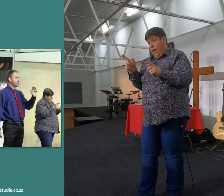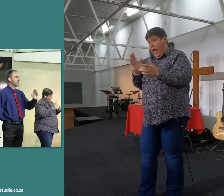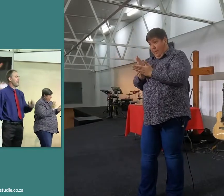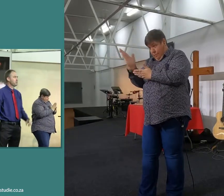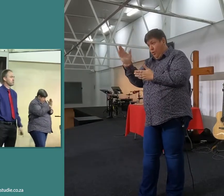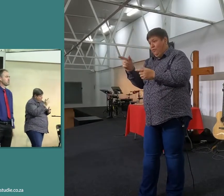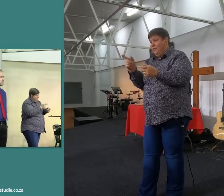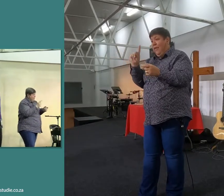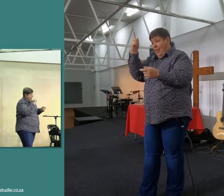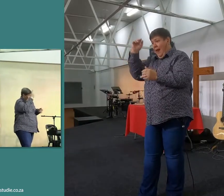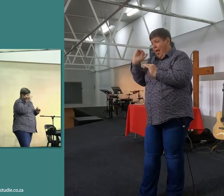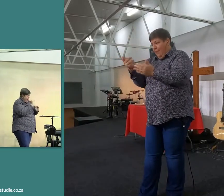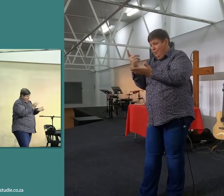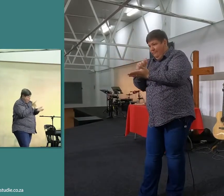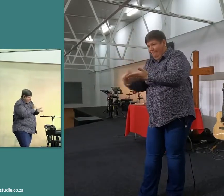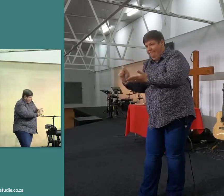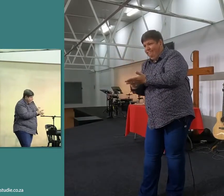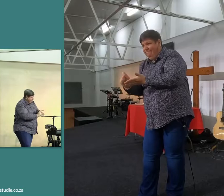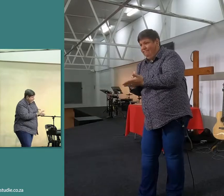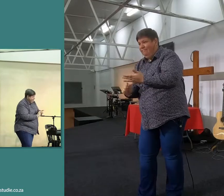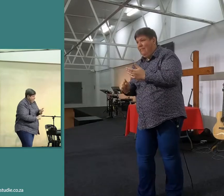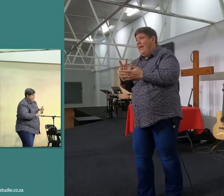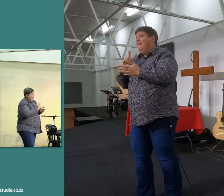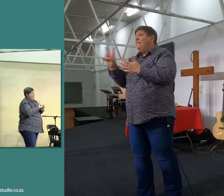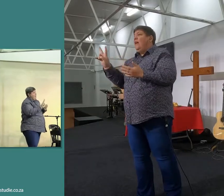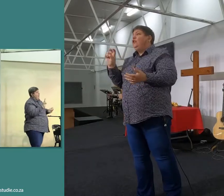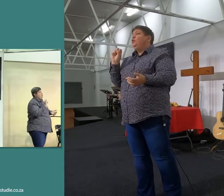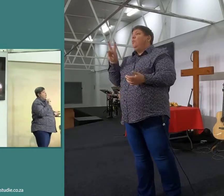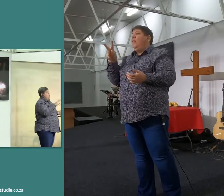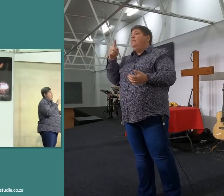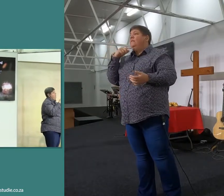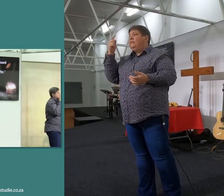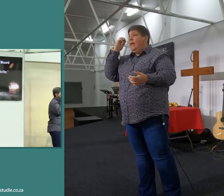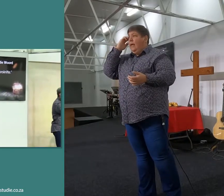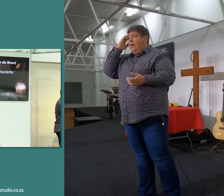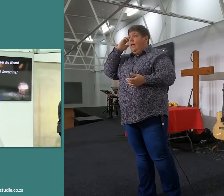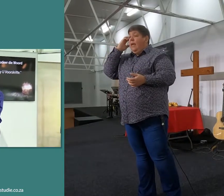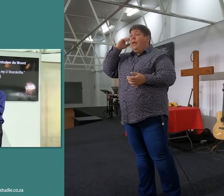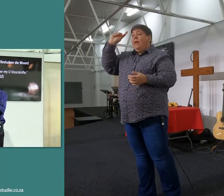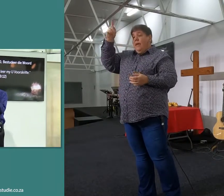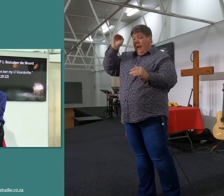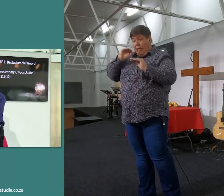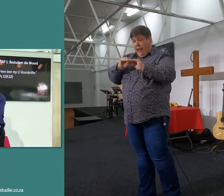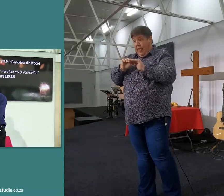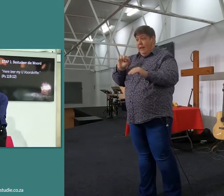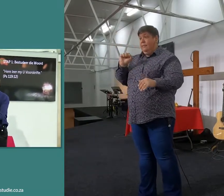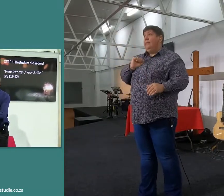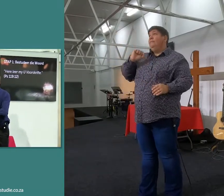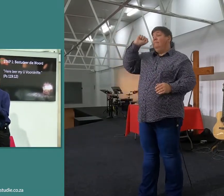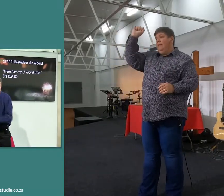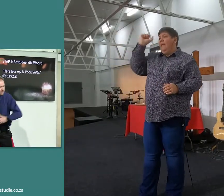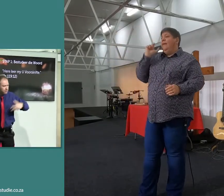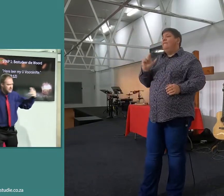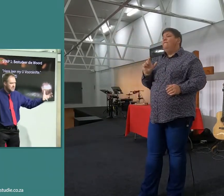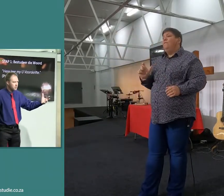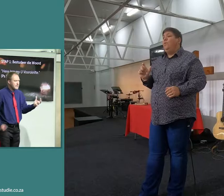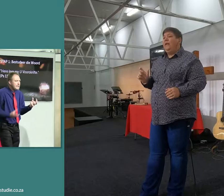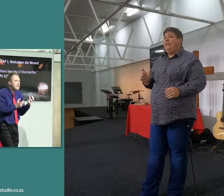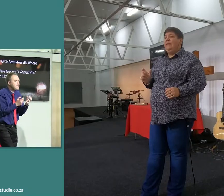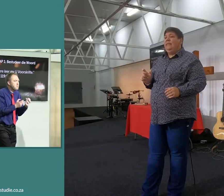omgehelp het om daar te skryf, en dan kom hy by vers 12, en hy sê, Heere, leer my die voorskrifte, wat natuurlijk verwijs na die woord, leer my